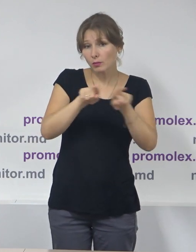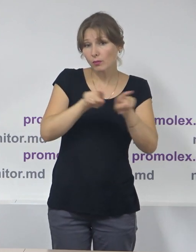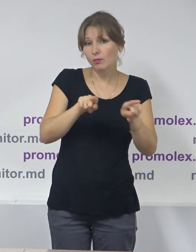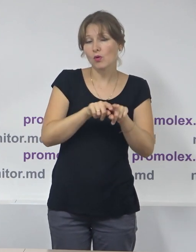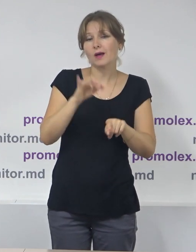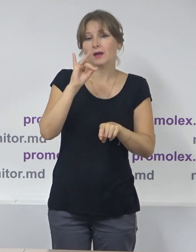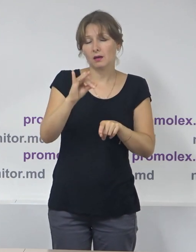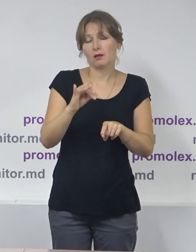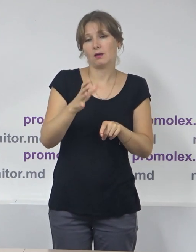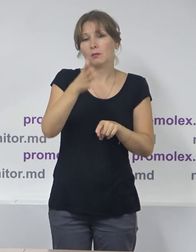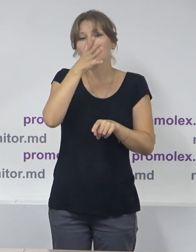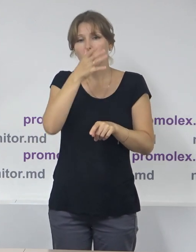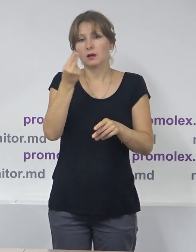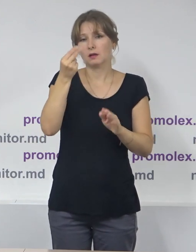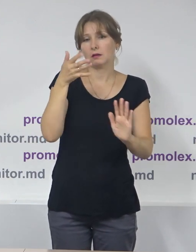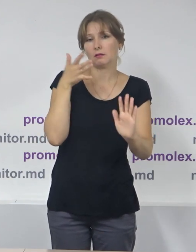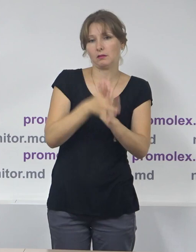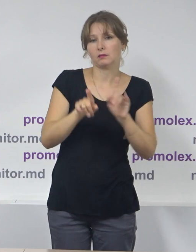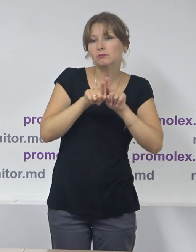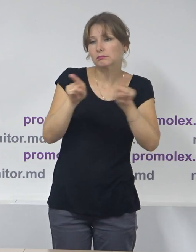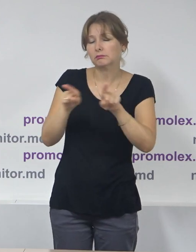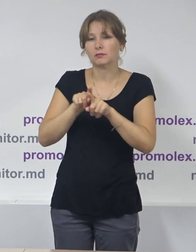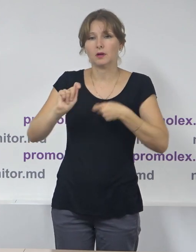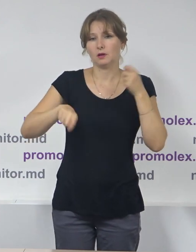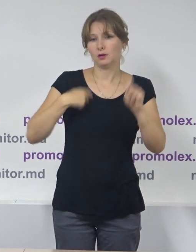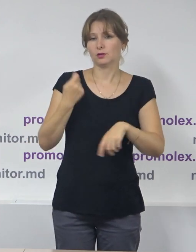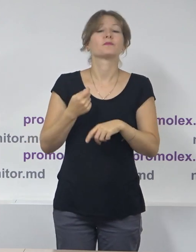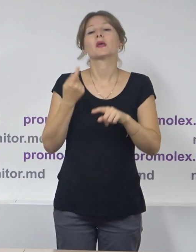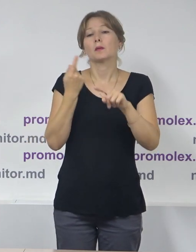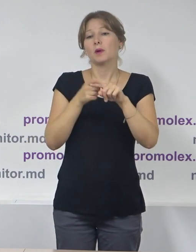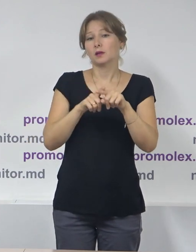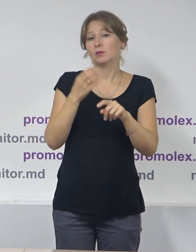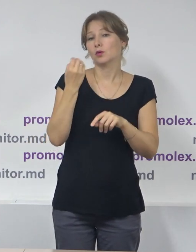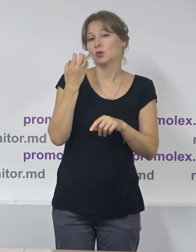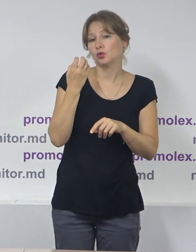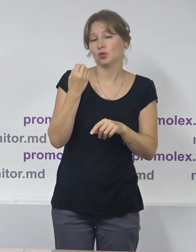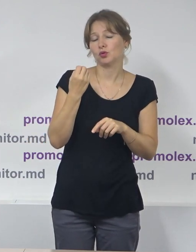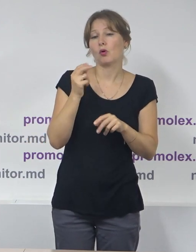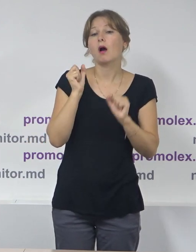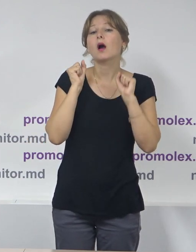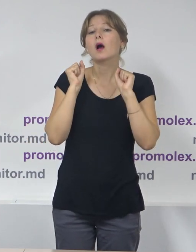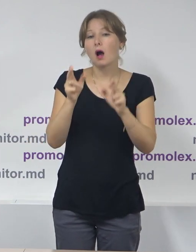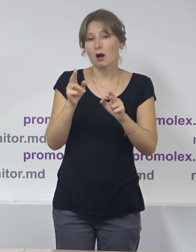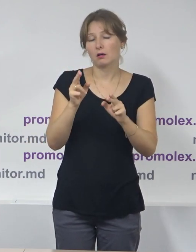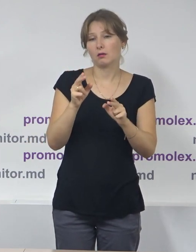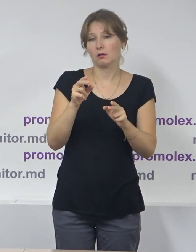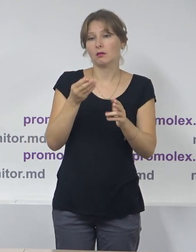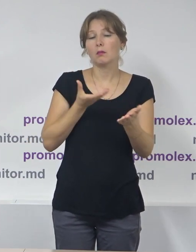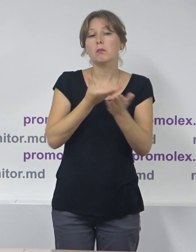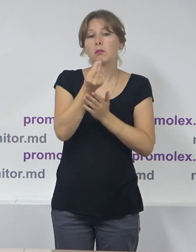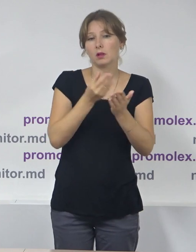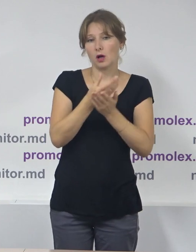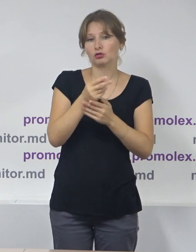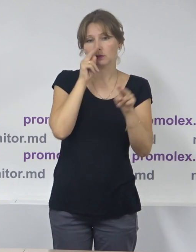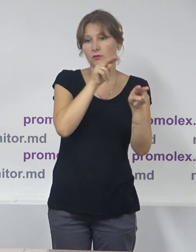perioada electorală. Două cuvinte doar despre acreditarea observatorilor. Nou regulament